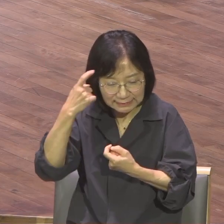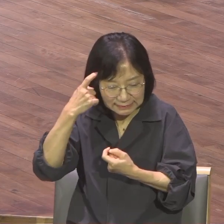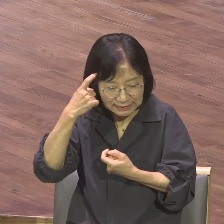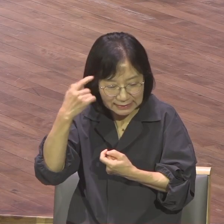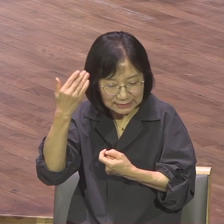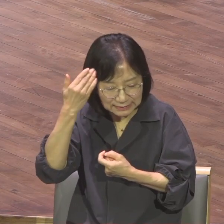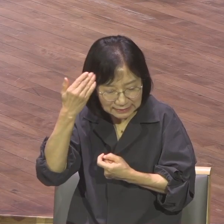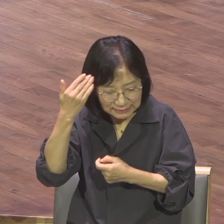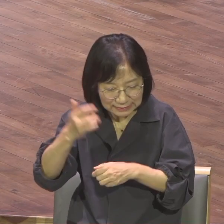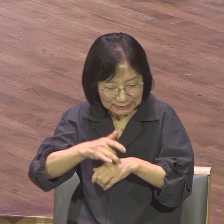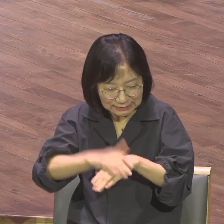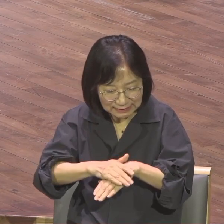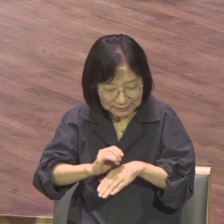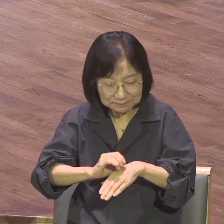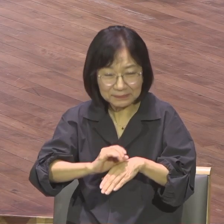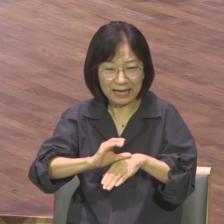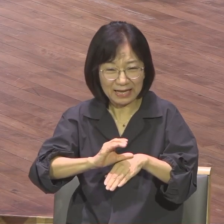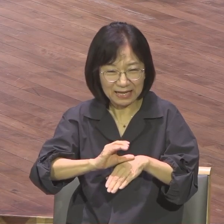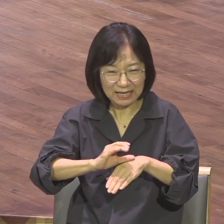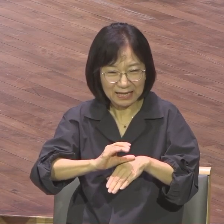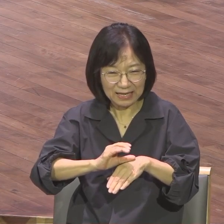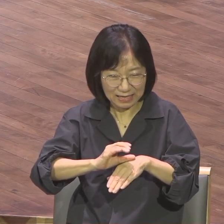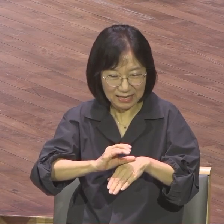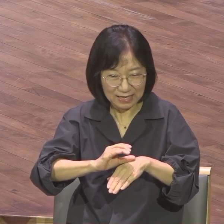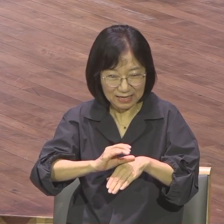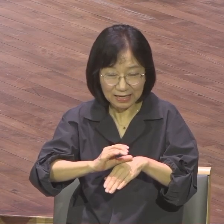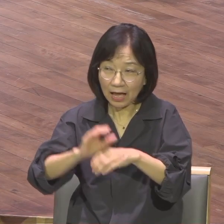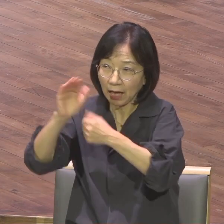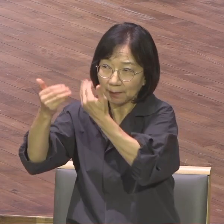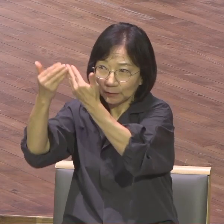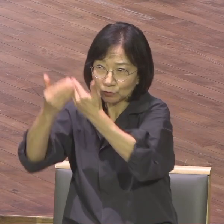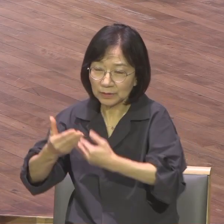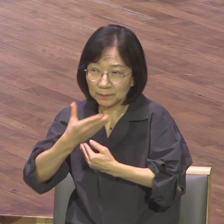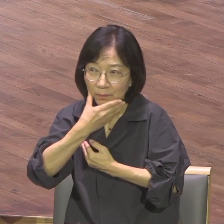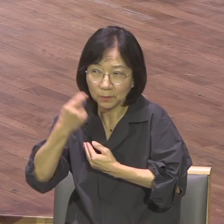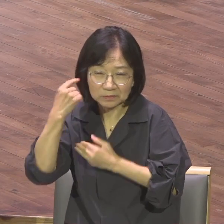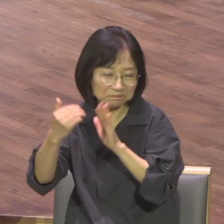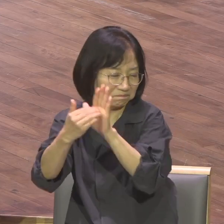성경의 복음을 잘못 이해하고 받아들이게 만듭니다.